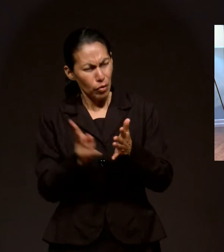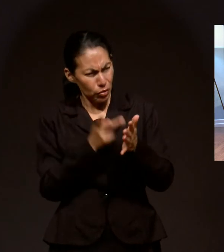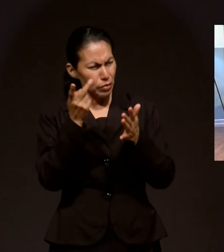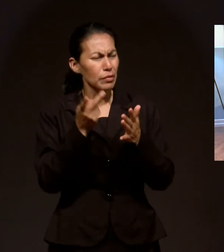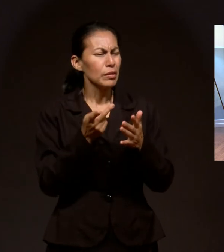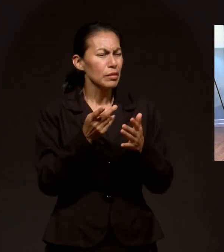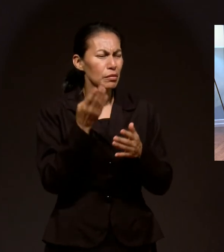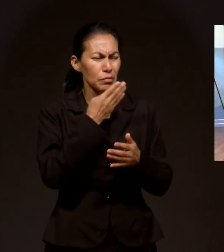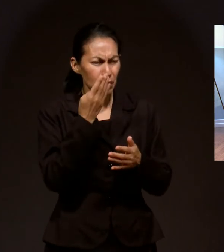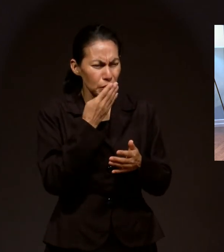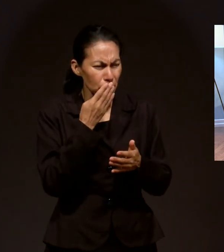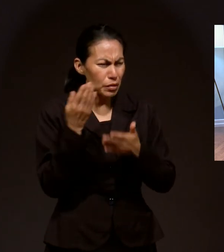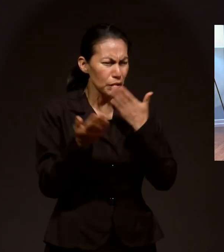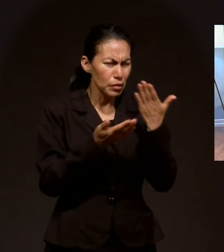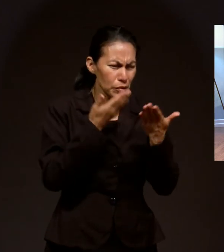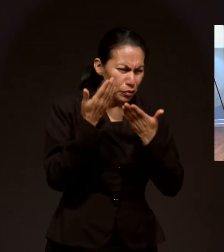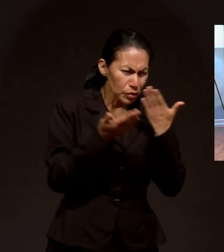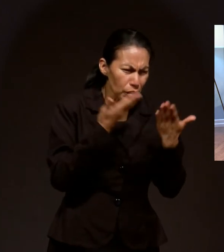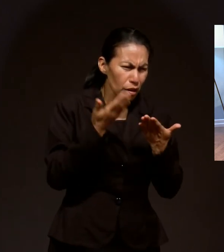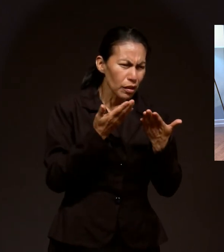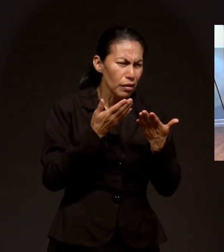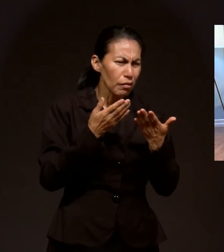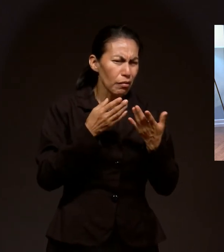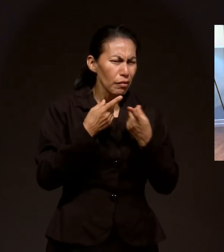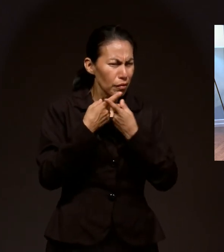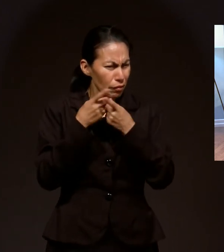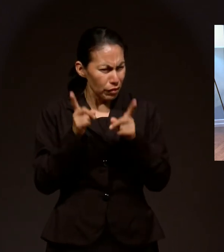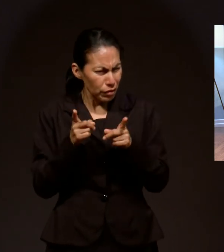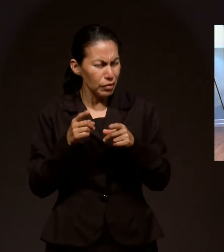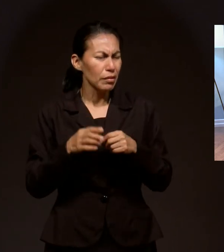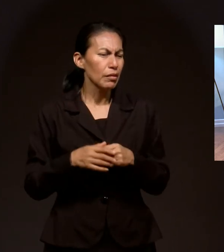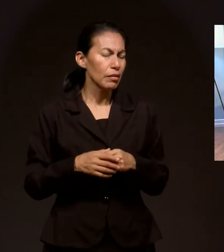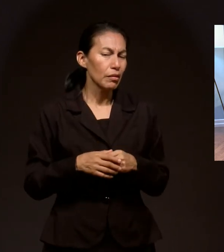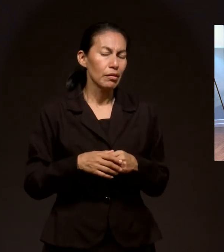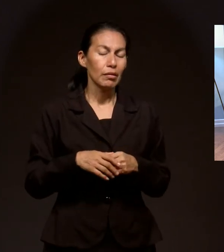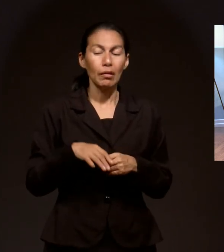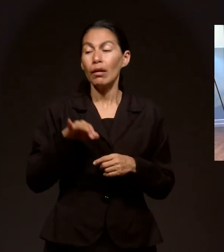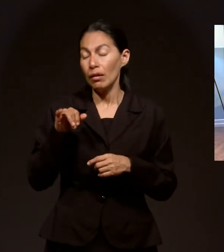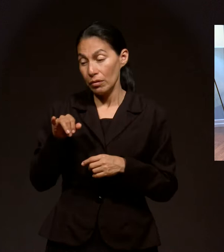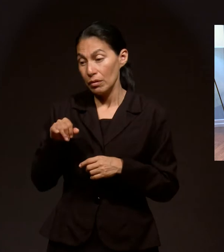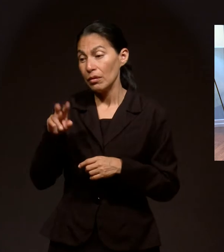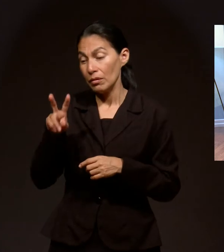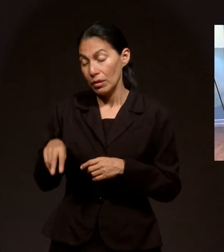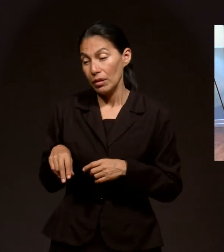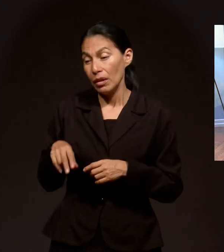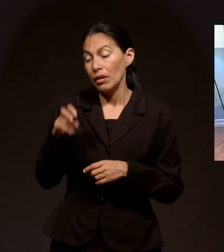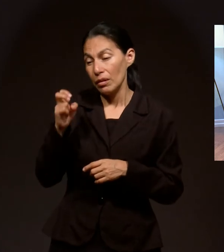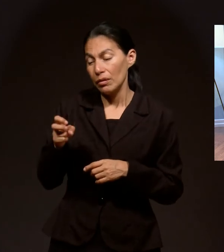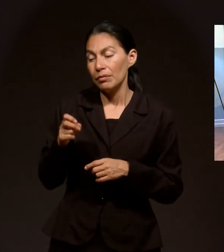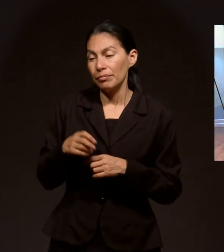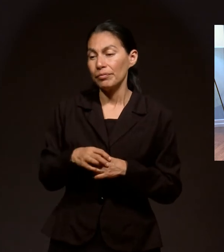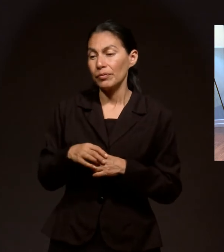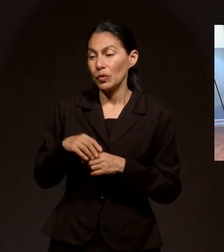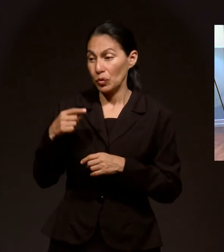Empezaste a estudiar la Biblia con otros ojos, quizás, ¿no? Claro que sí. Así es el regreso, ¿no? Una